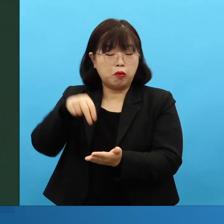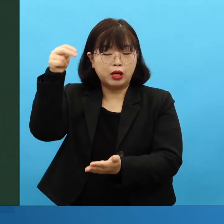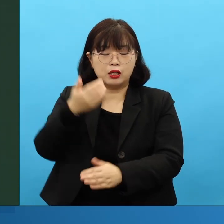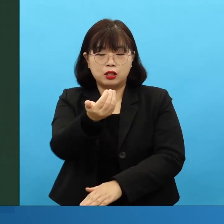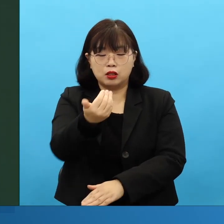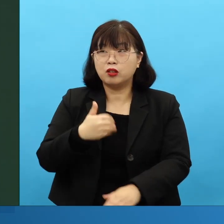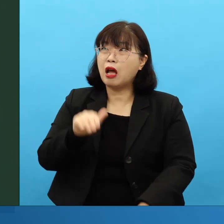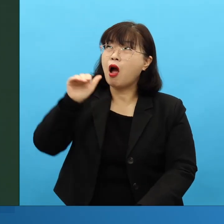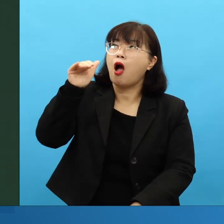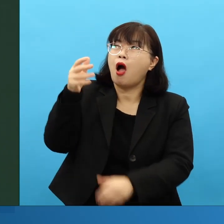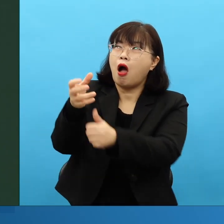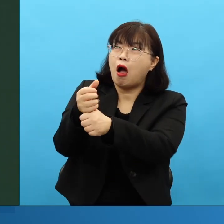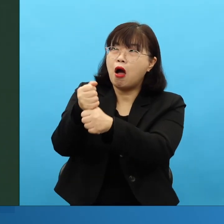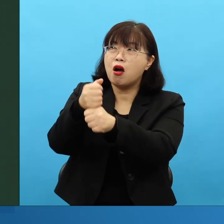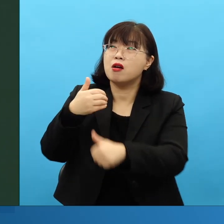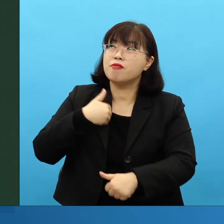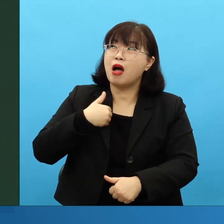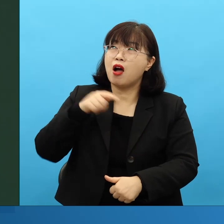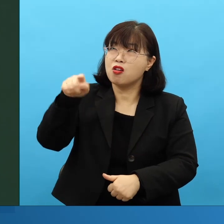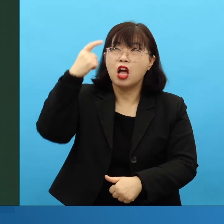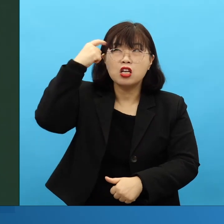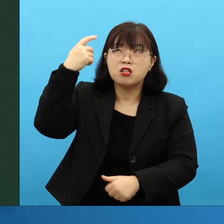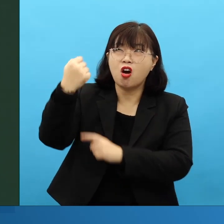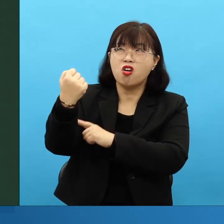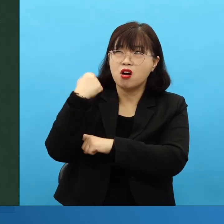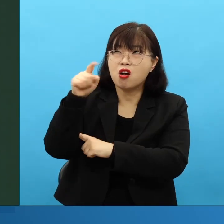이 엘리아가, 도단성 운동을 일으키는